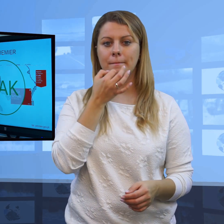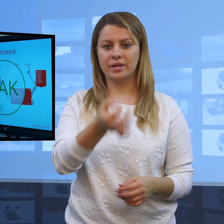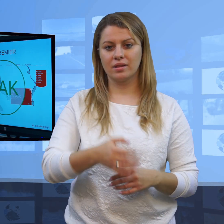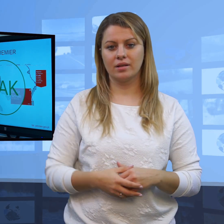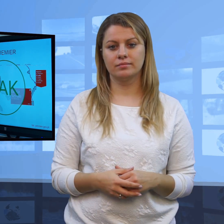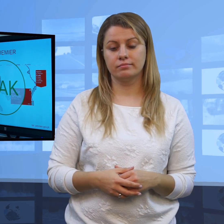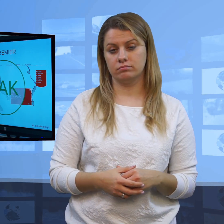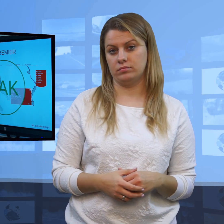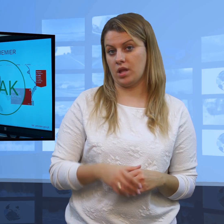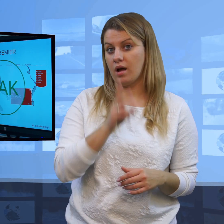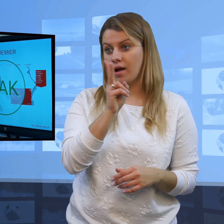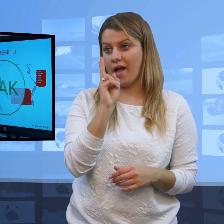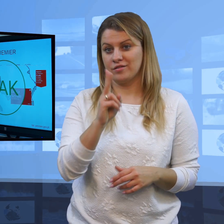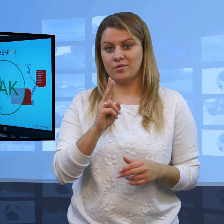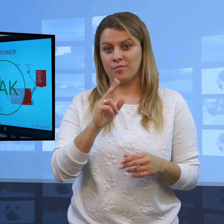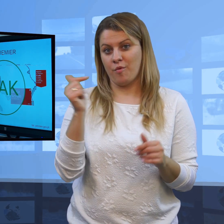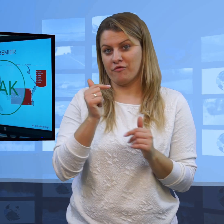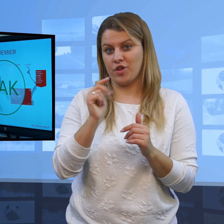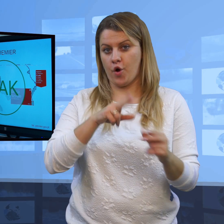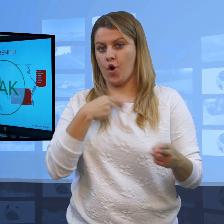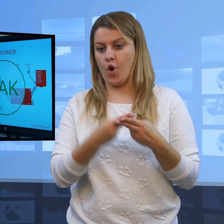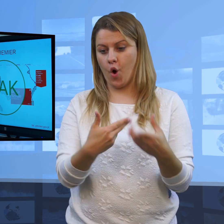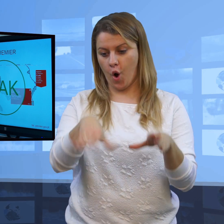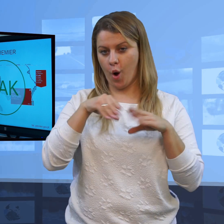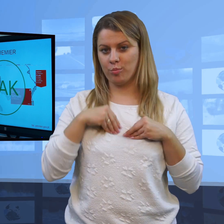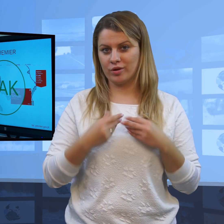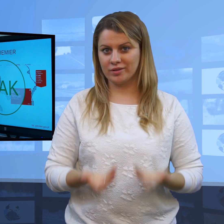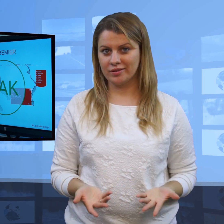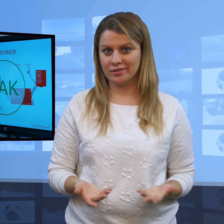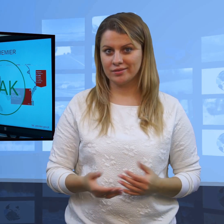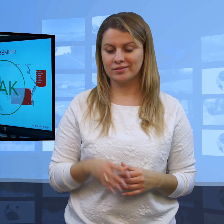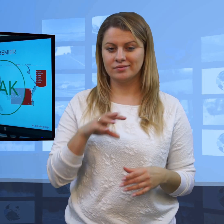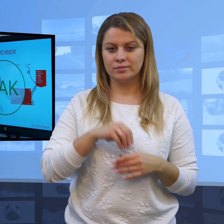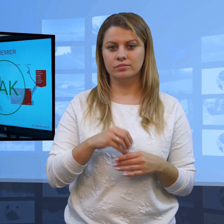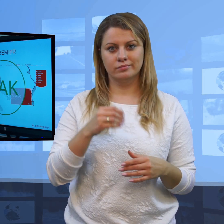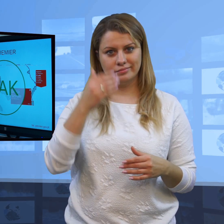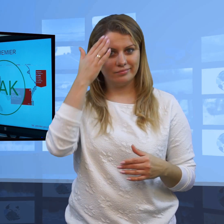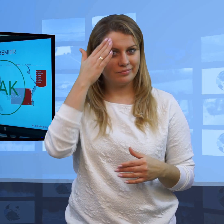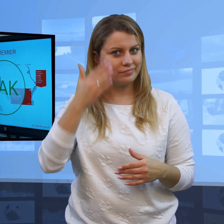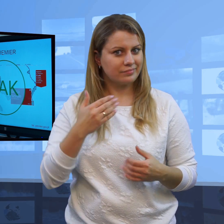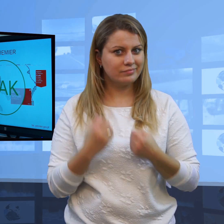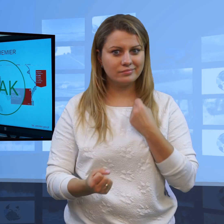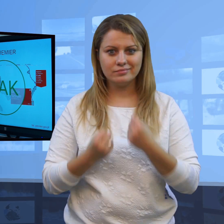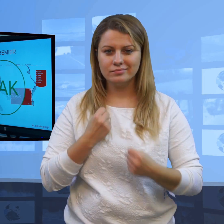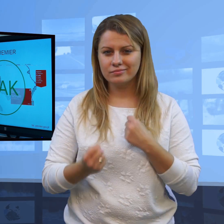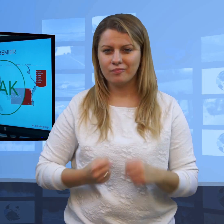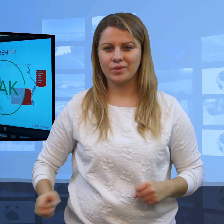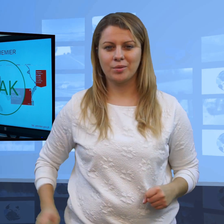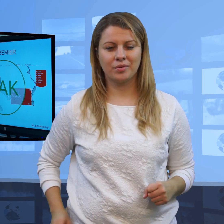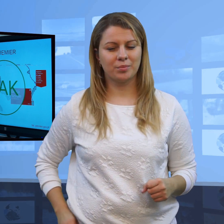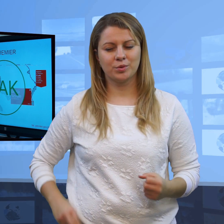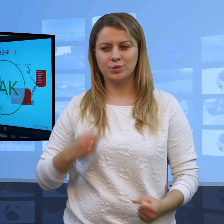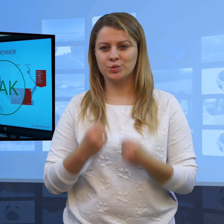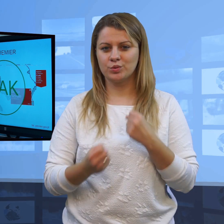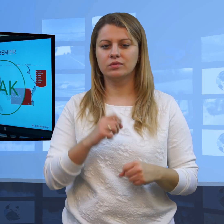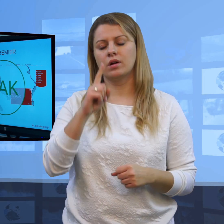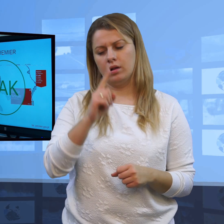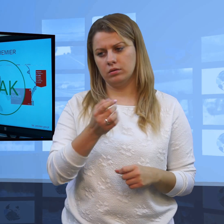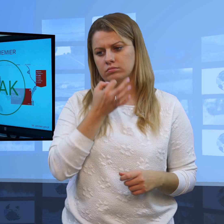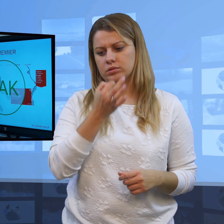pani premier i każdy powinien otrzymać odpowiedź. Pewnie będzie trudniej umówić się na wywiad, bo pani